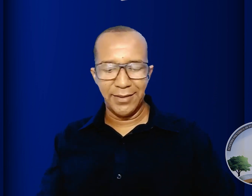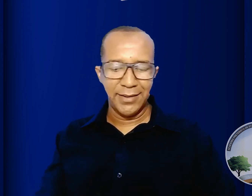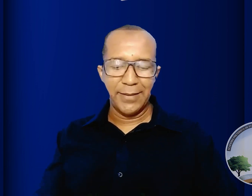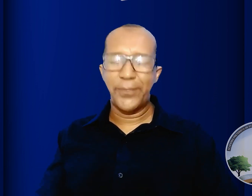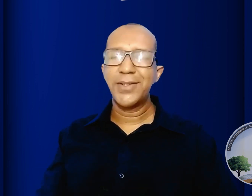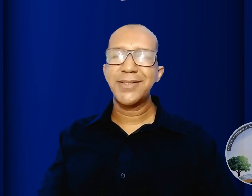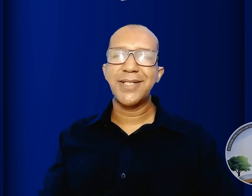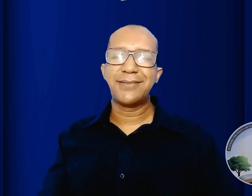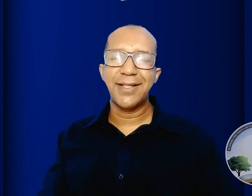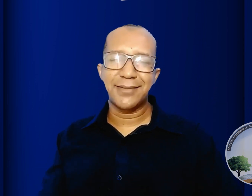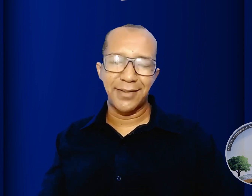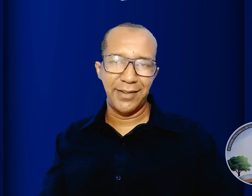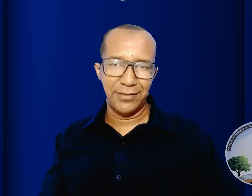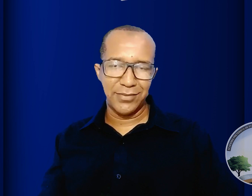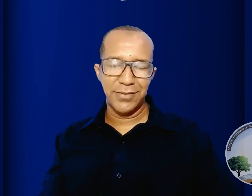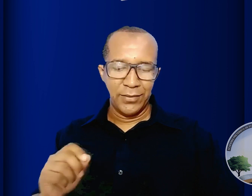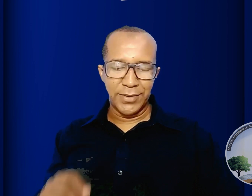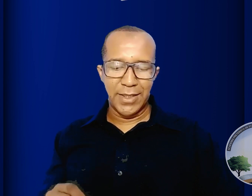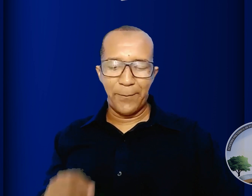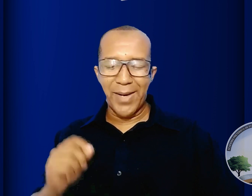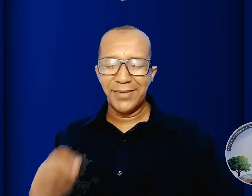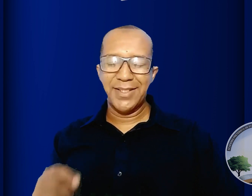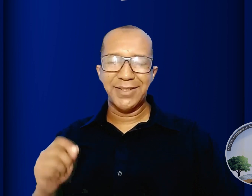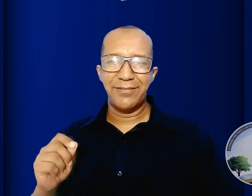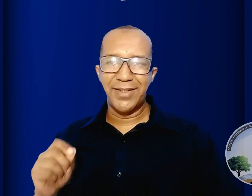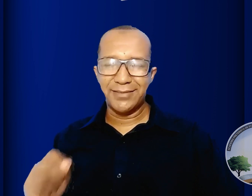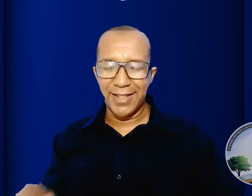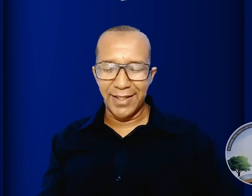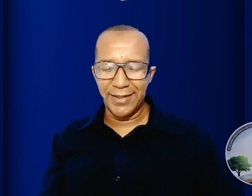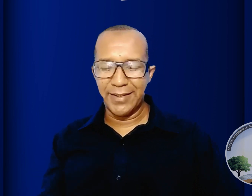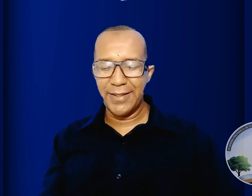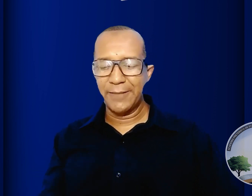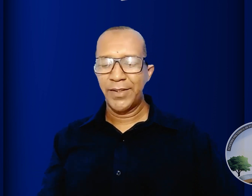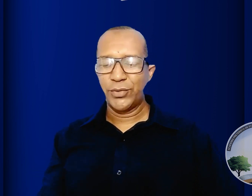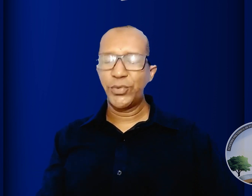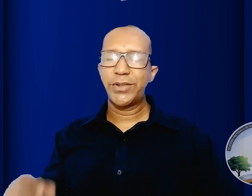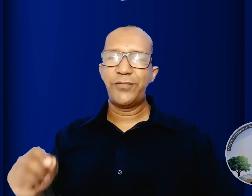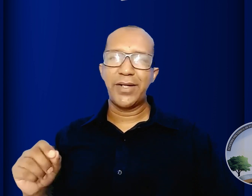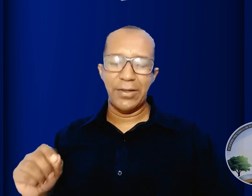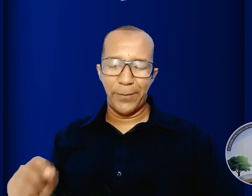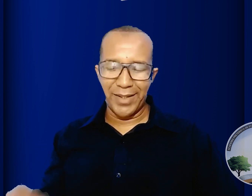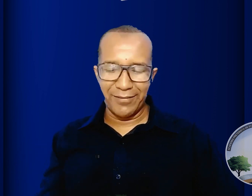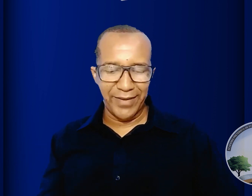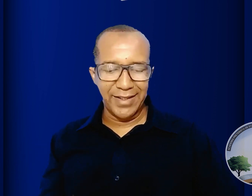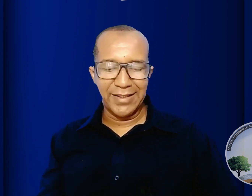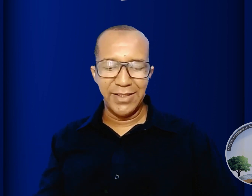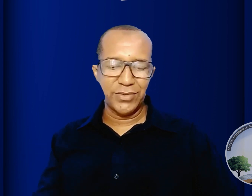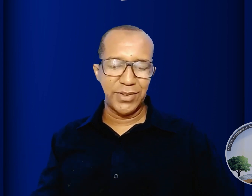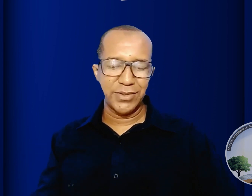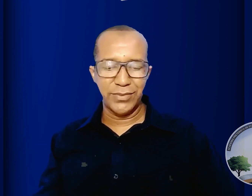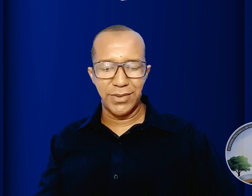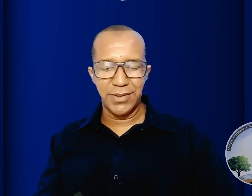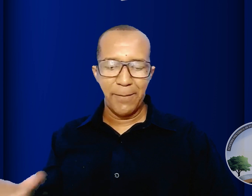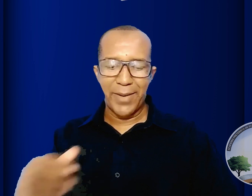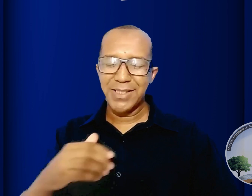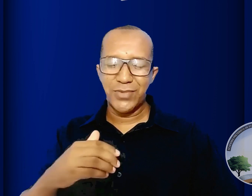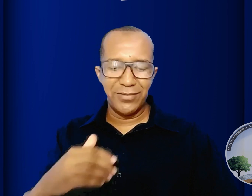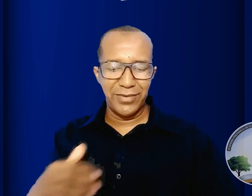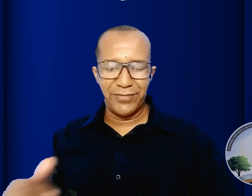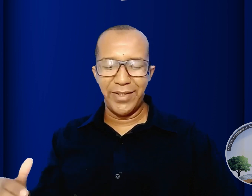depois de 70 queridos os que partem desta vida terrena aqui justificado pela fé em Cristo Jesus passam a viver